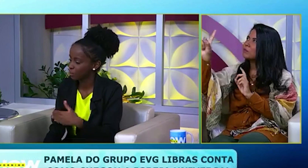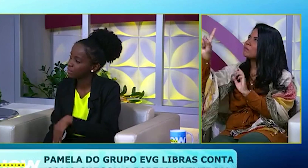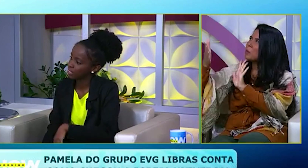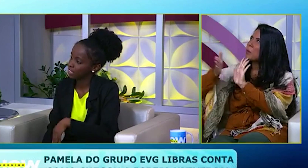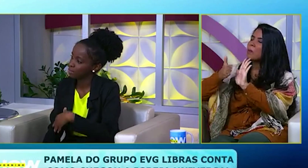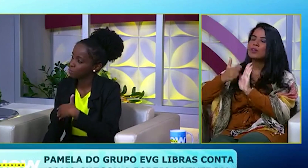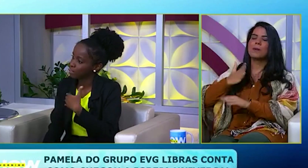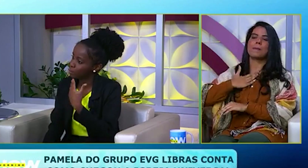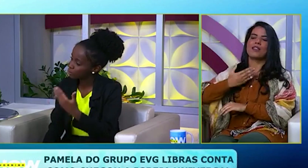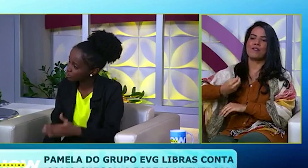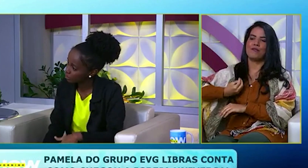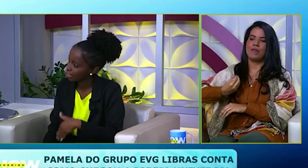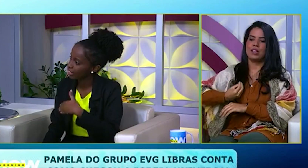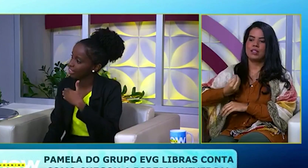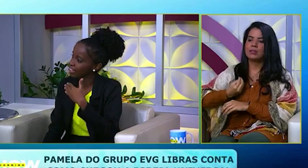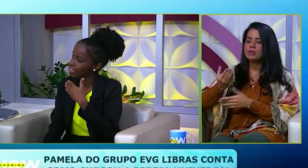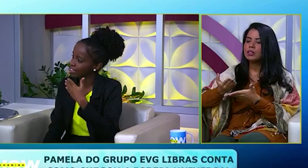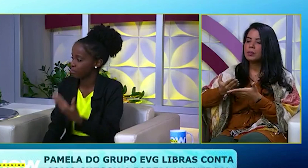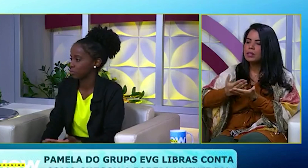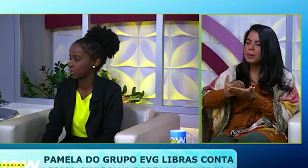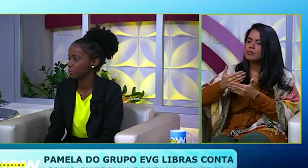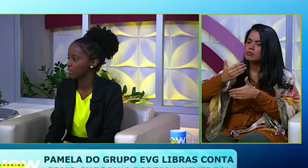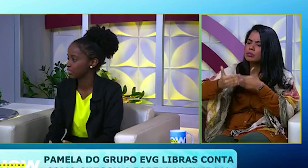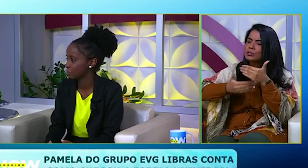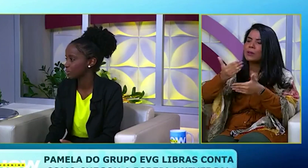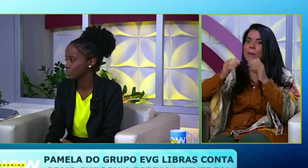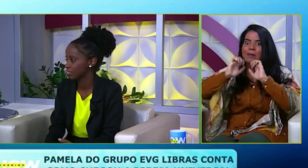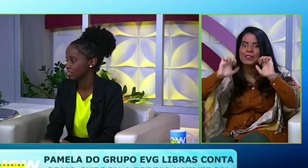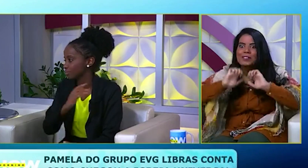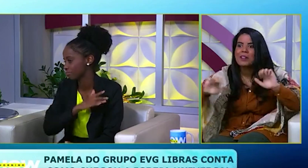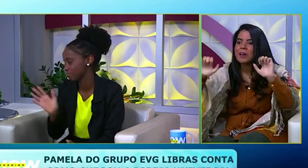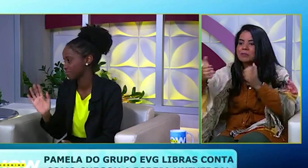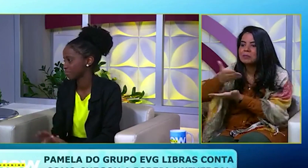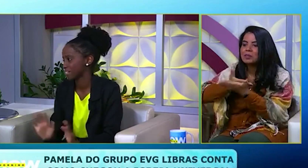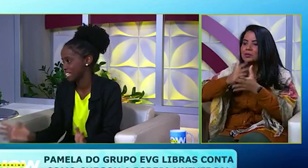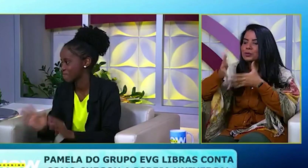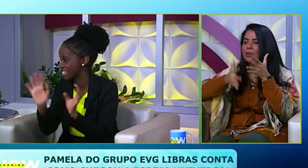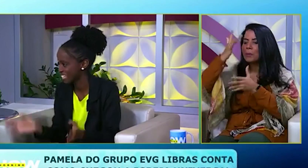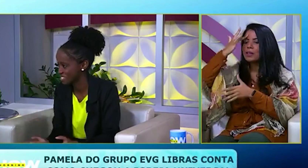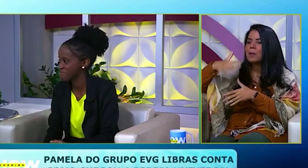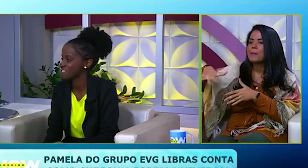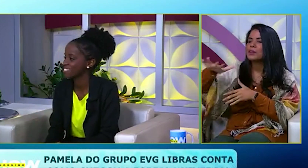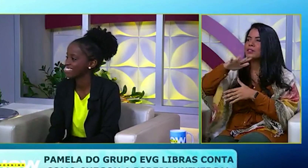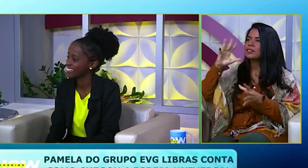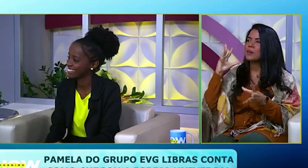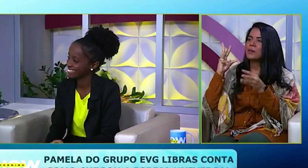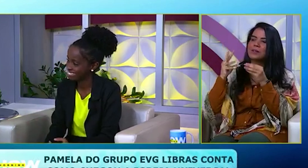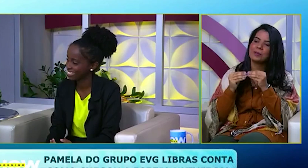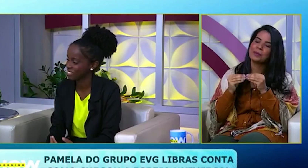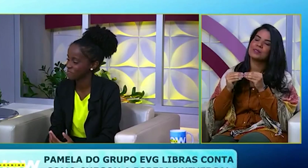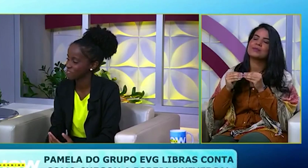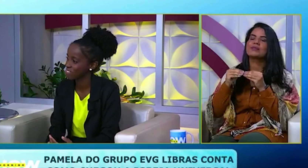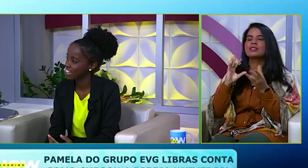dali eu me apliquei, Para continuar levando Jesus para essas pessoas. Então, basicamente, resumindo, seria